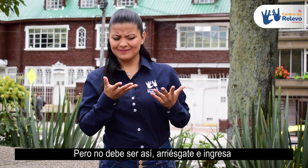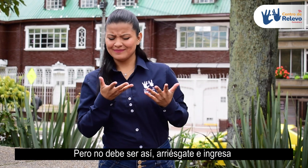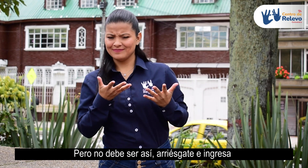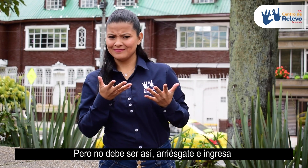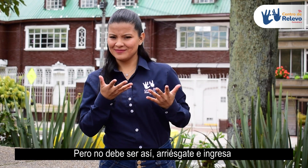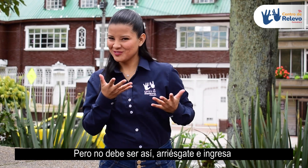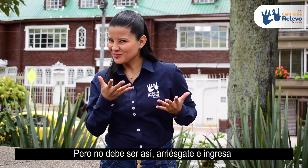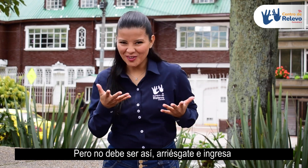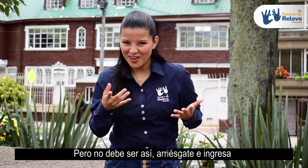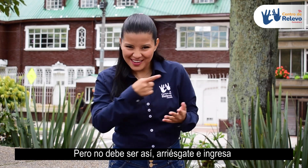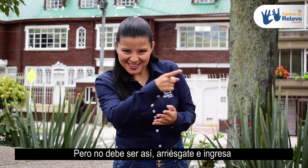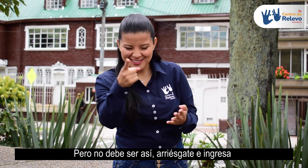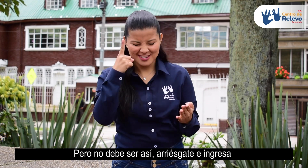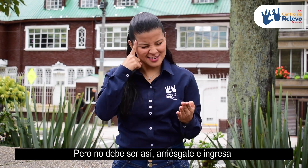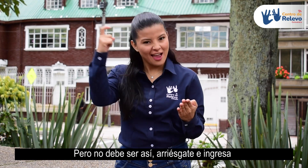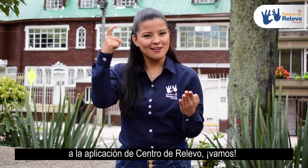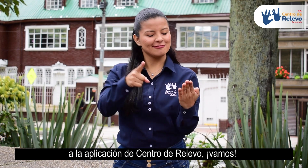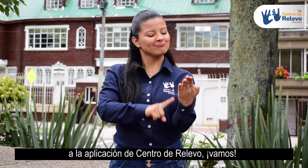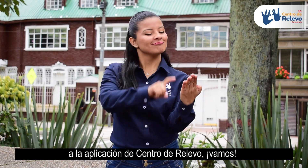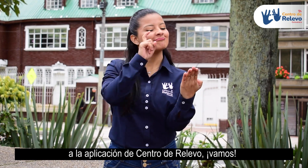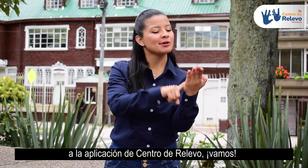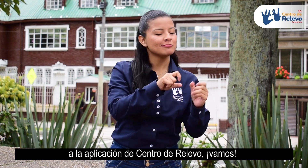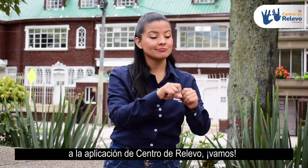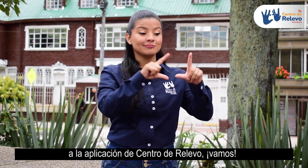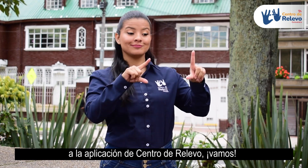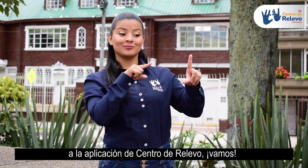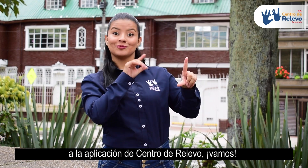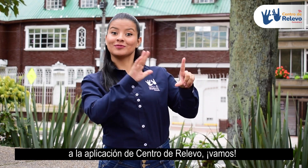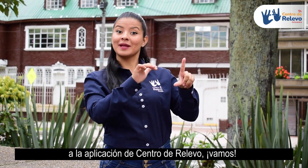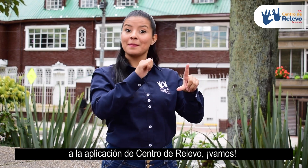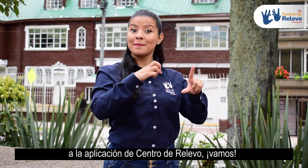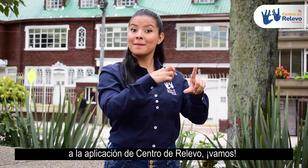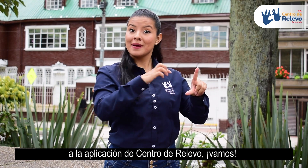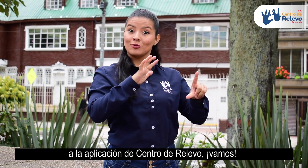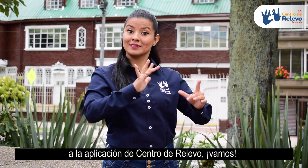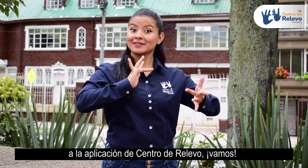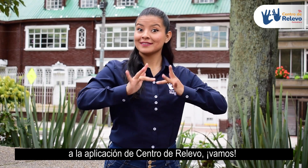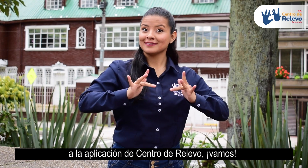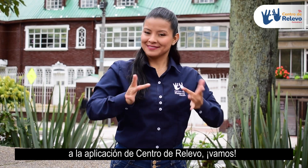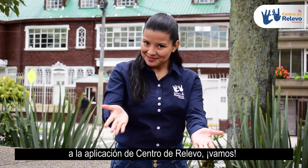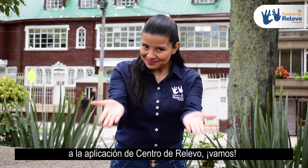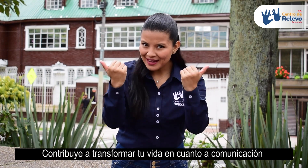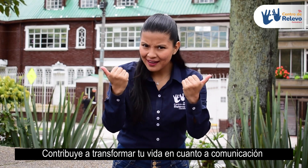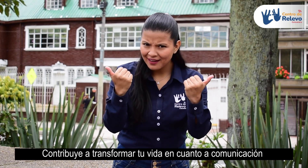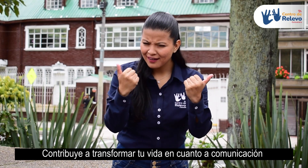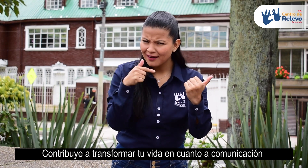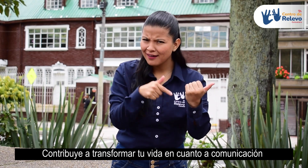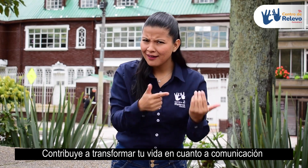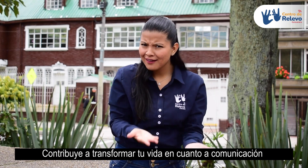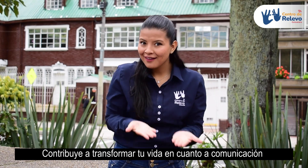así. Arriesgate e ingresa a la aplicación de Centro de Relevo. ¡Vamos! Contribuye a transformar tu